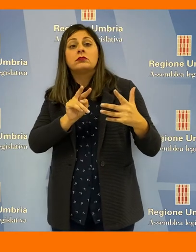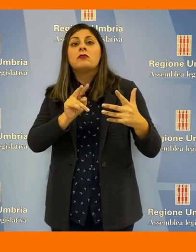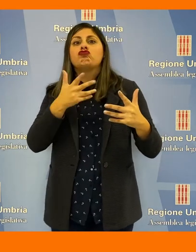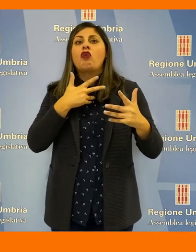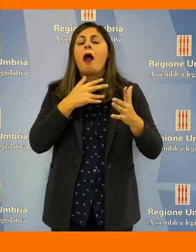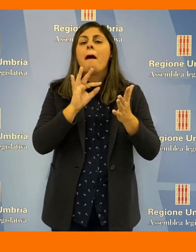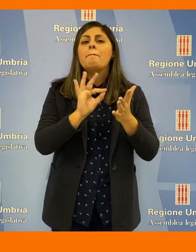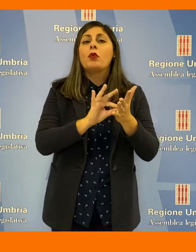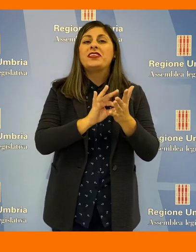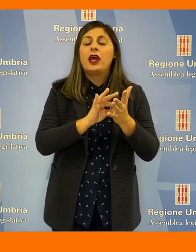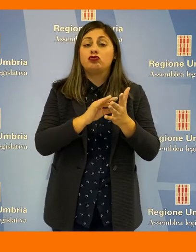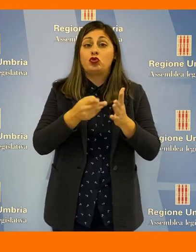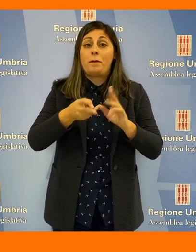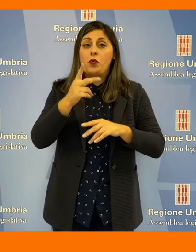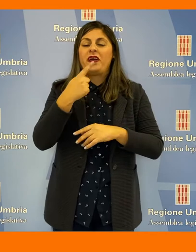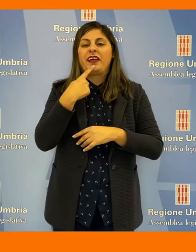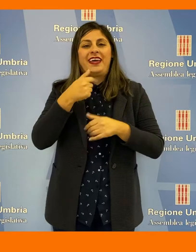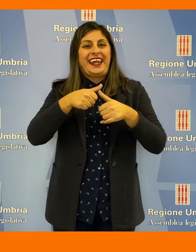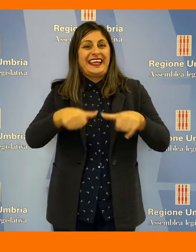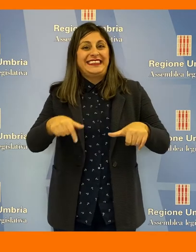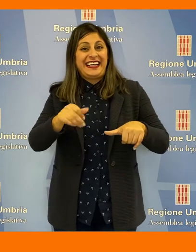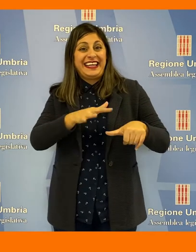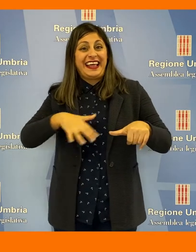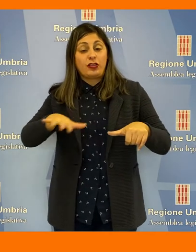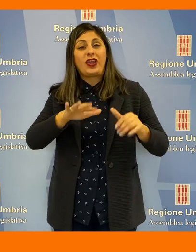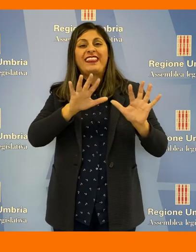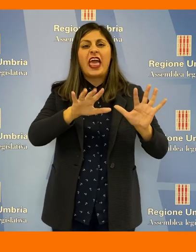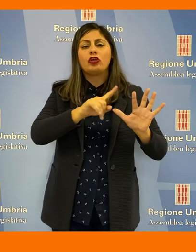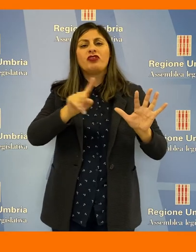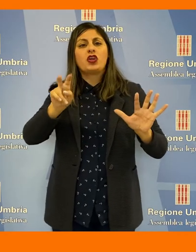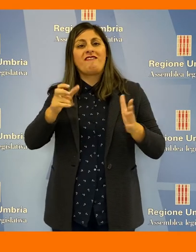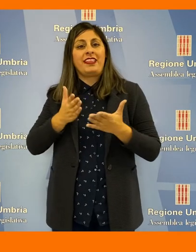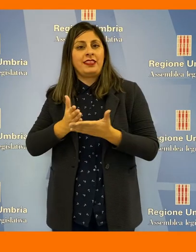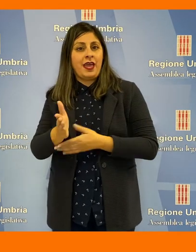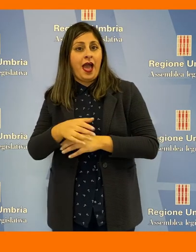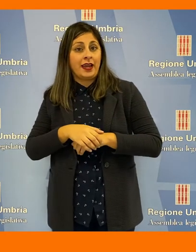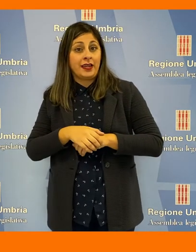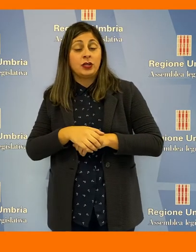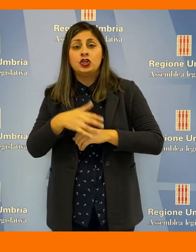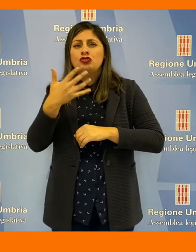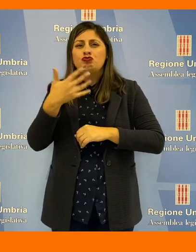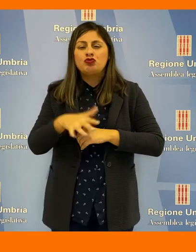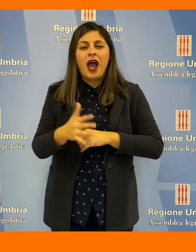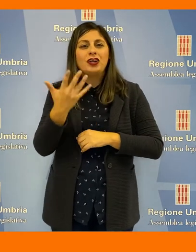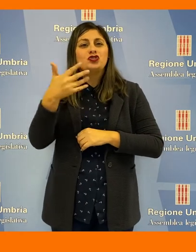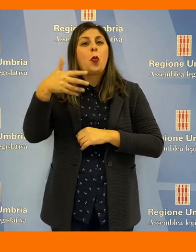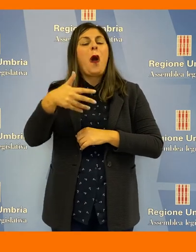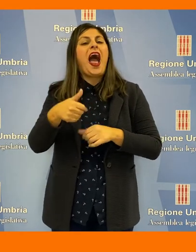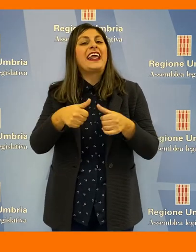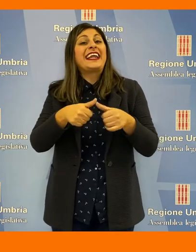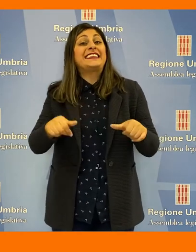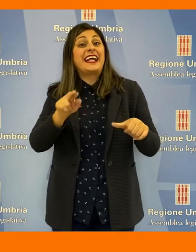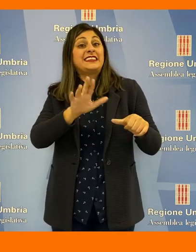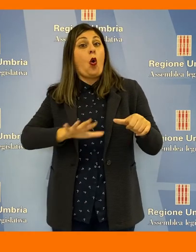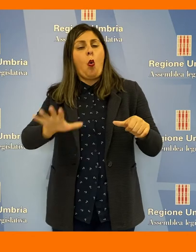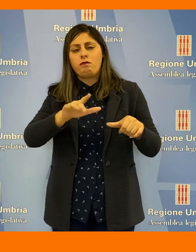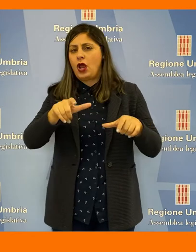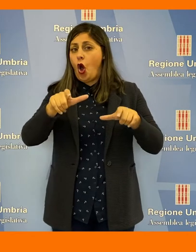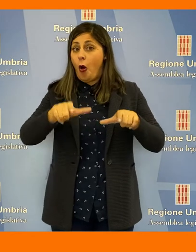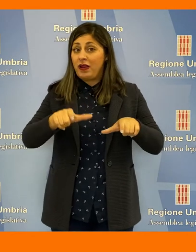punti in graduatoria in base a ciò che ritengono. Vi sarà un punteggio maggiore per chi risiede nel territorio da 10 a 20 anni. I